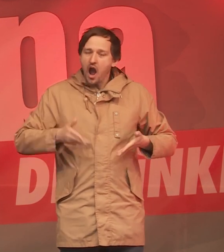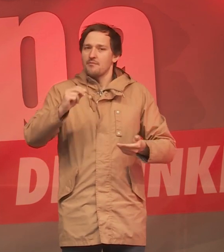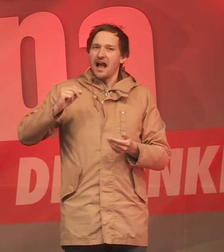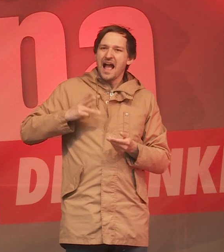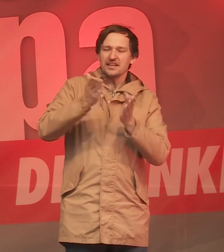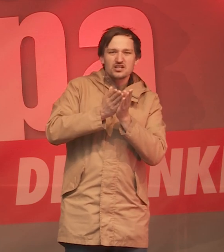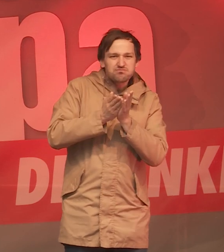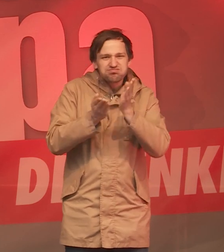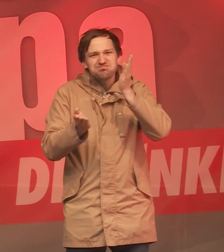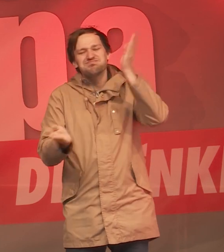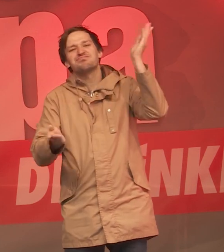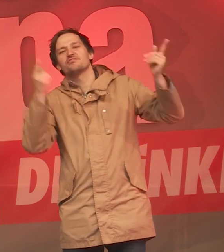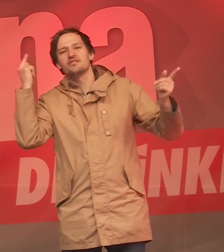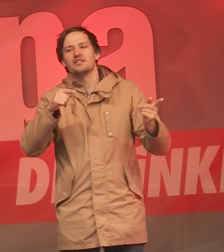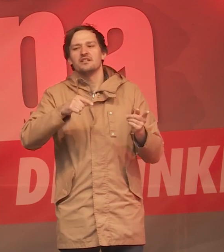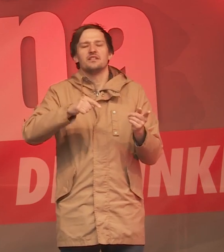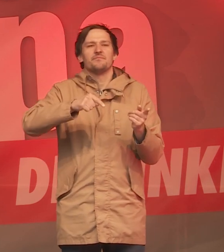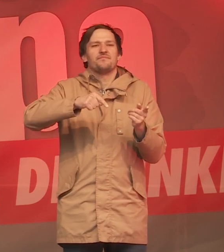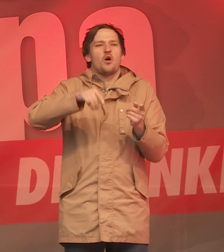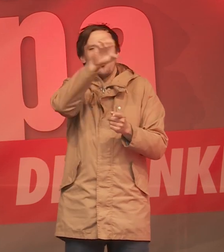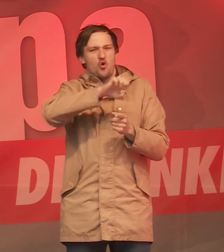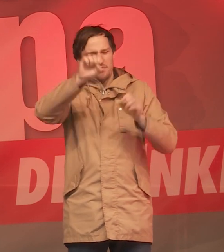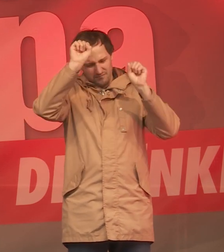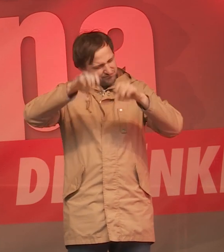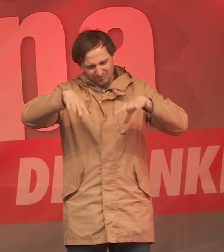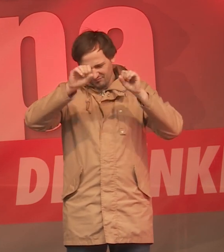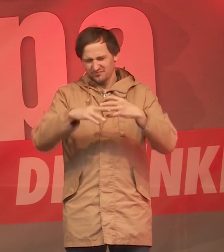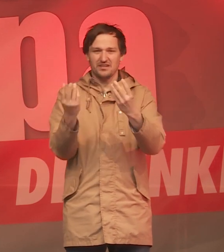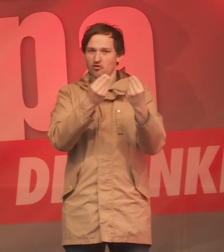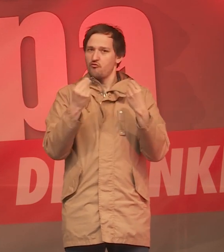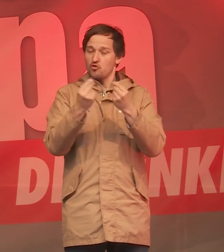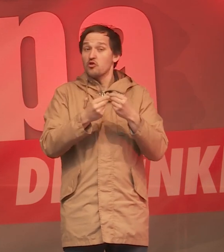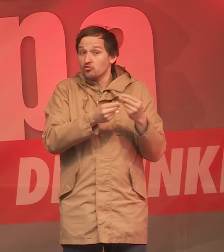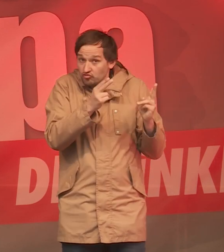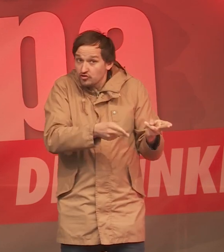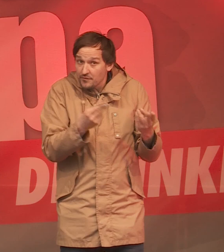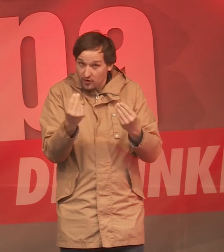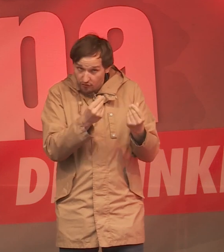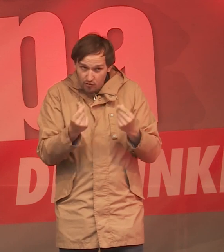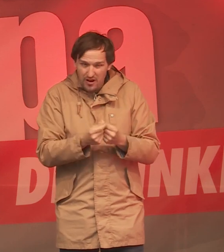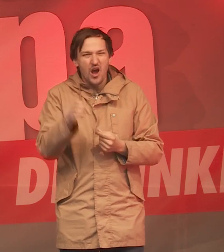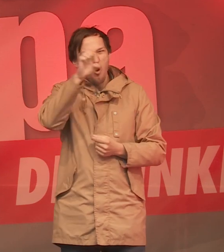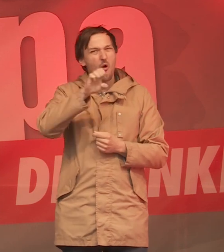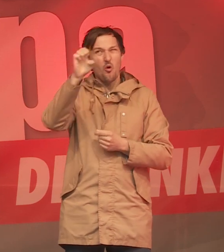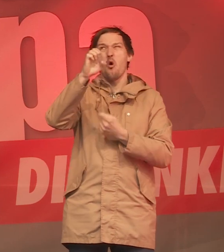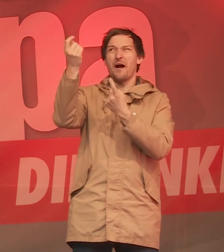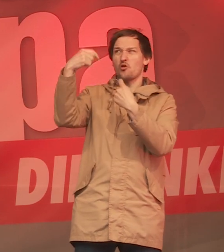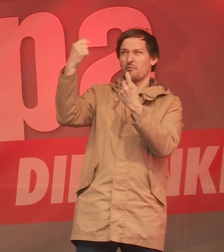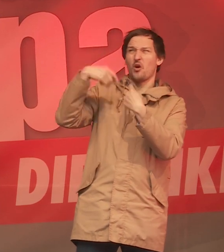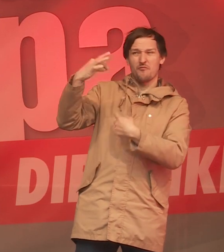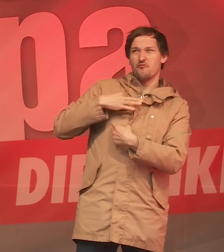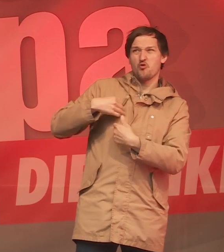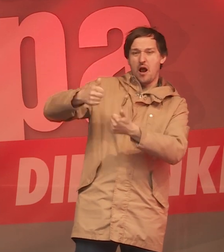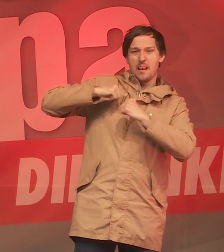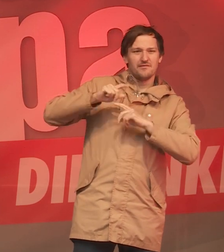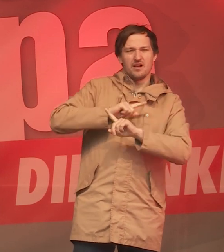sich tatsächlich auch von Europa abwenden, weil sie das Gefühl haben, und zwar das Berechtigte, das, was von da kommt, das ist nicht in ihrem Interesse,